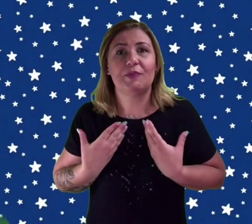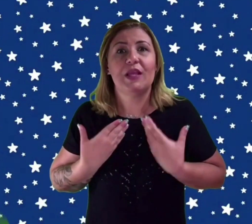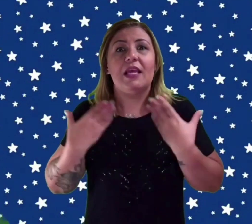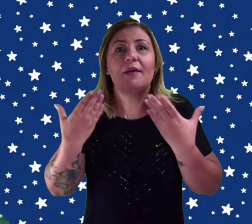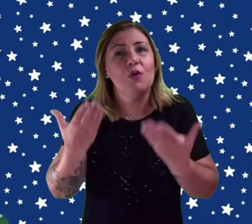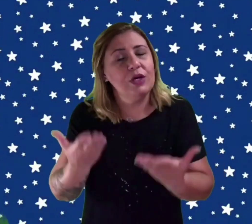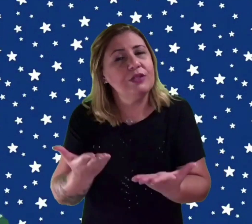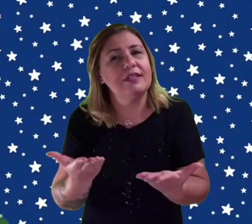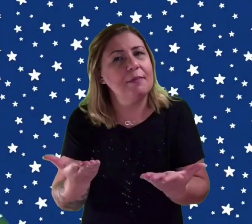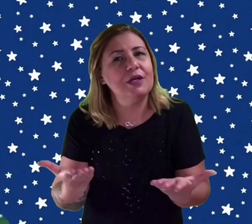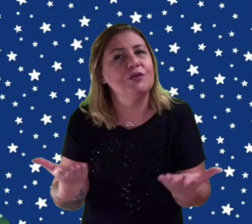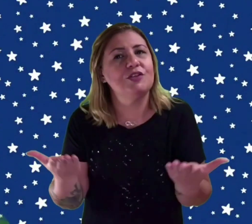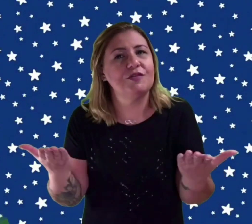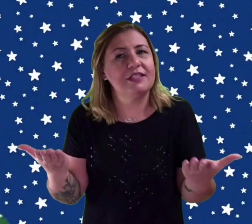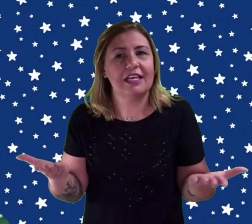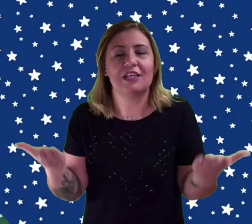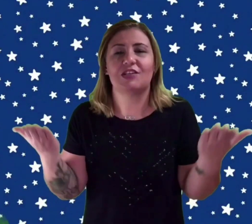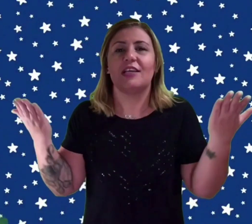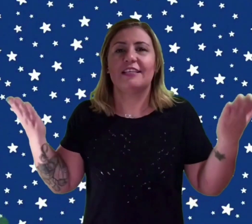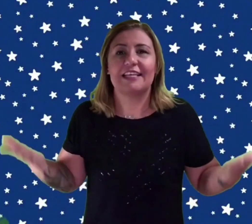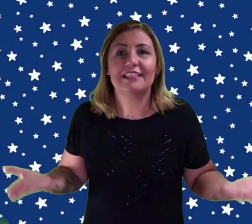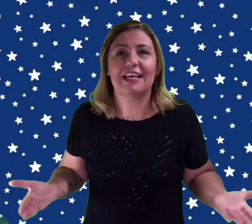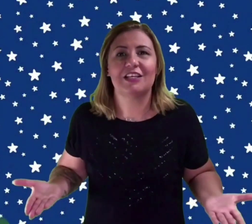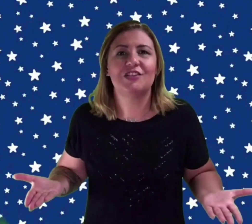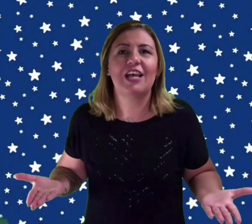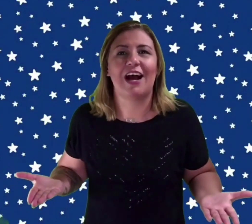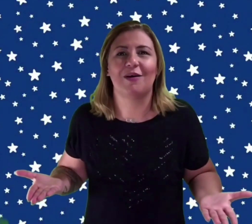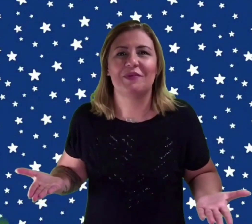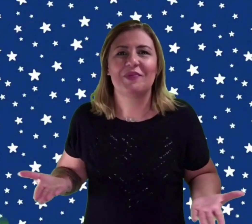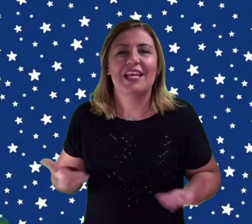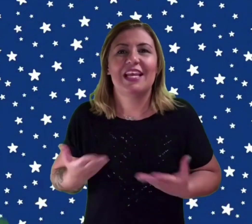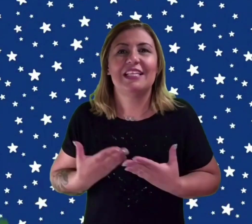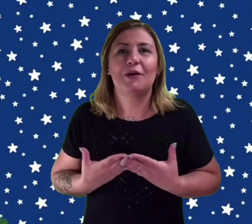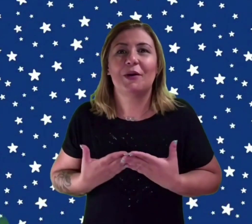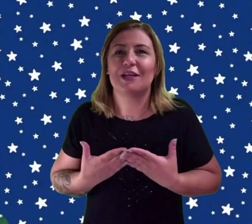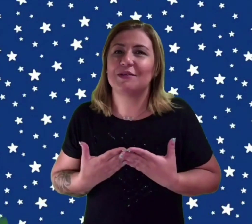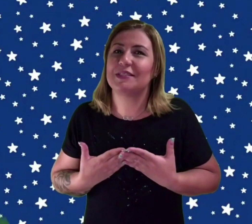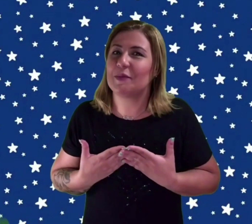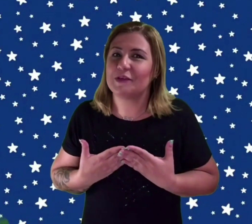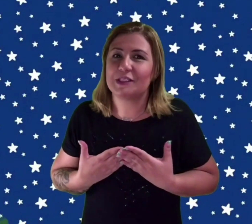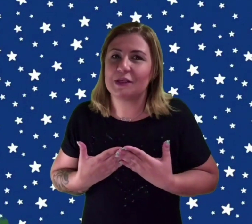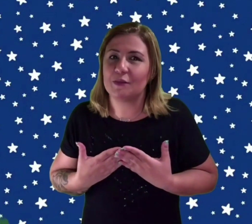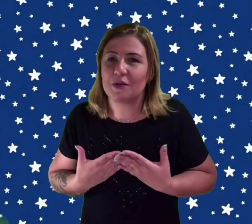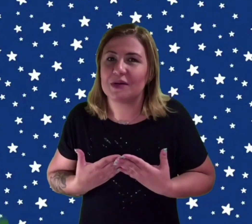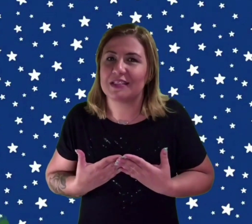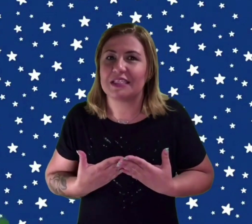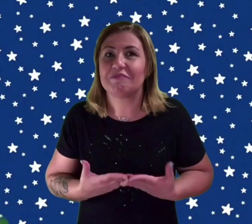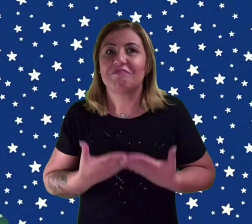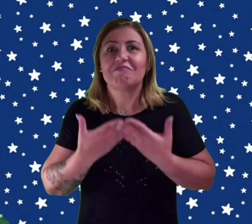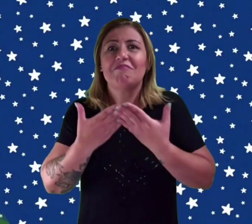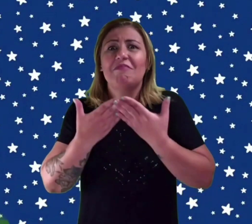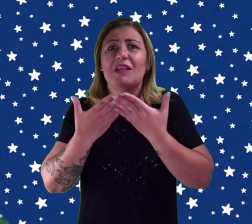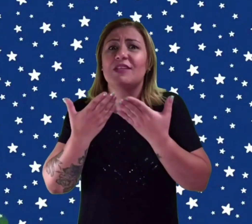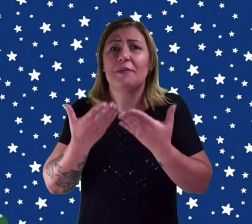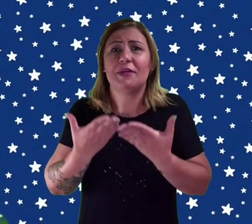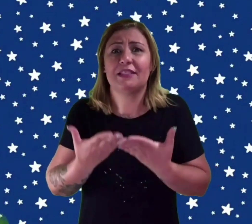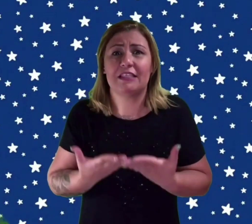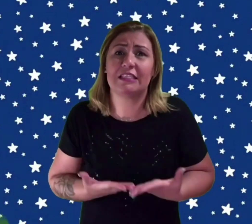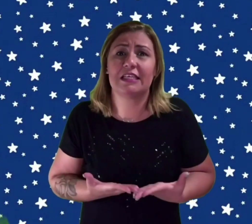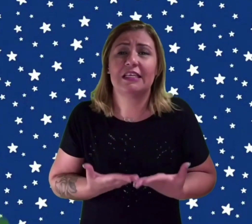e muitos amigos de vocês nas salas de aula. Então, eu quero dizer para você uma coisa. Você precisa